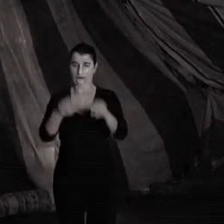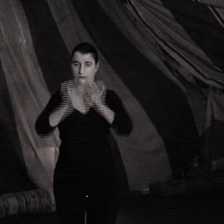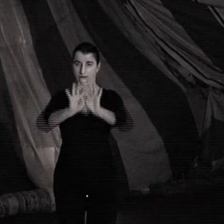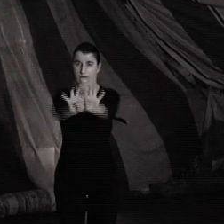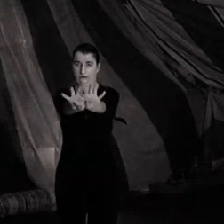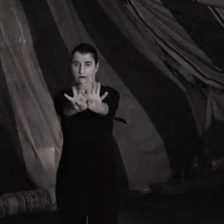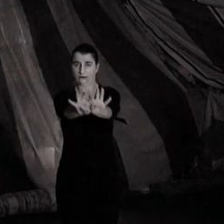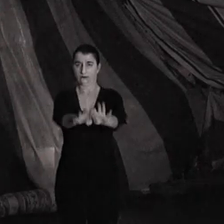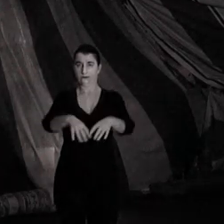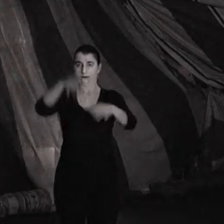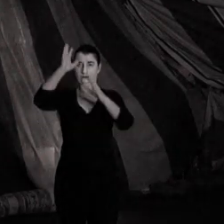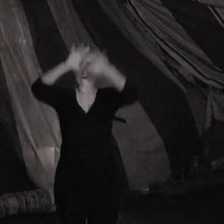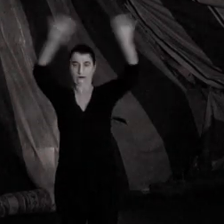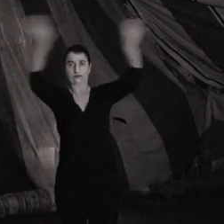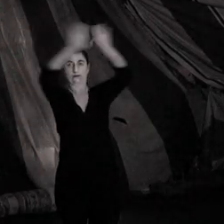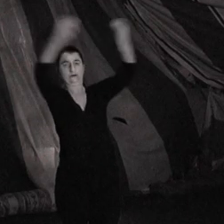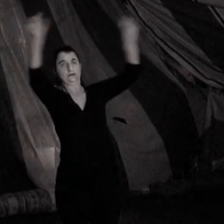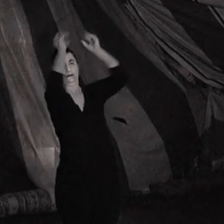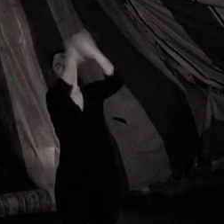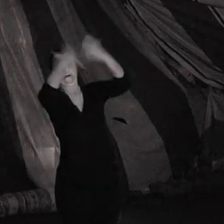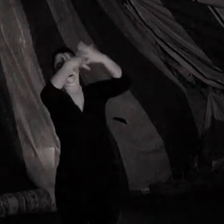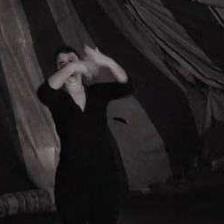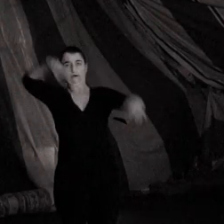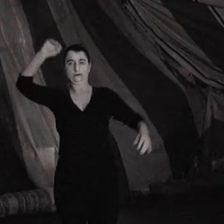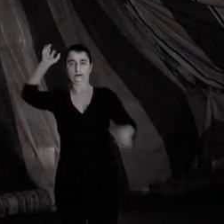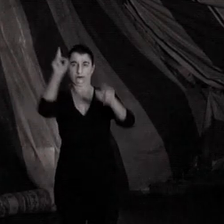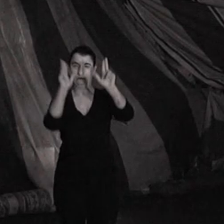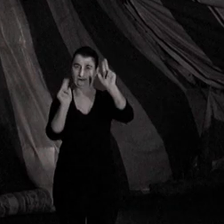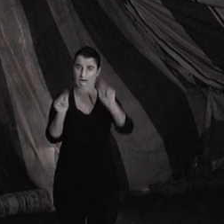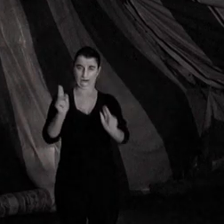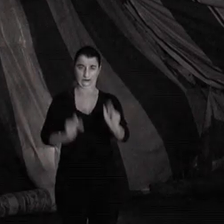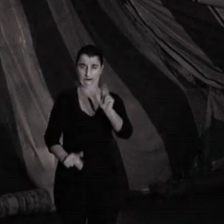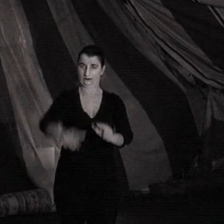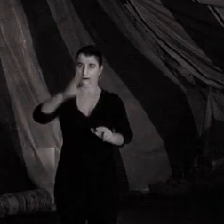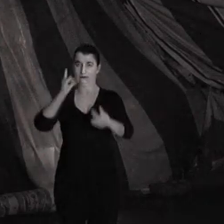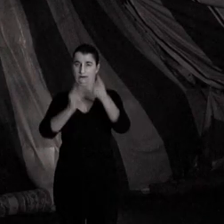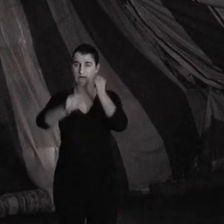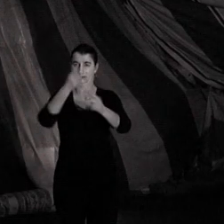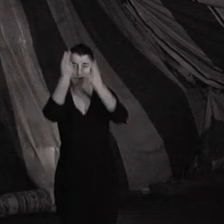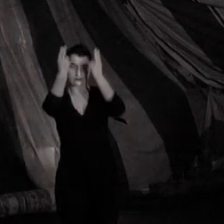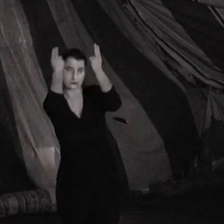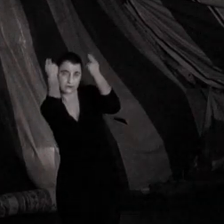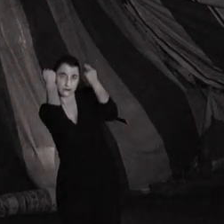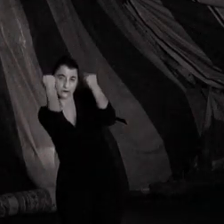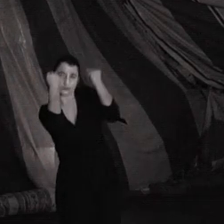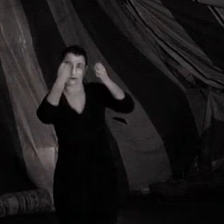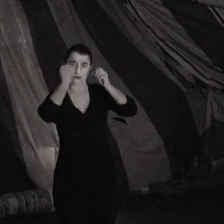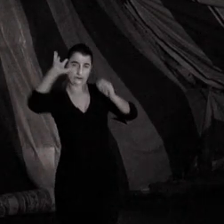ce soir, Abasourdi sous les néons, Ces saletimbans ont mis les bois, Ils se sont fait une raison, Juste avant de